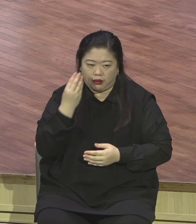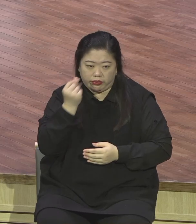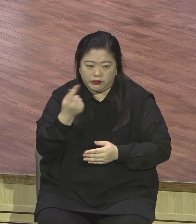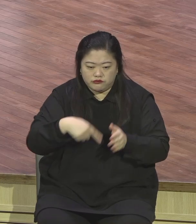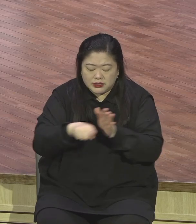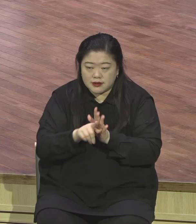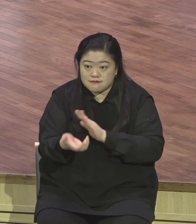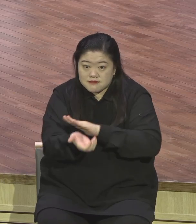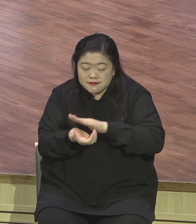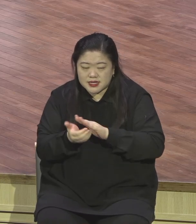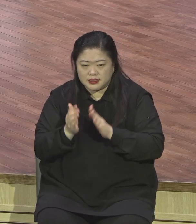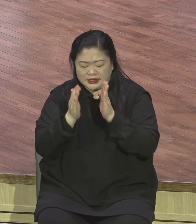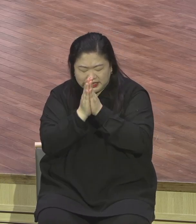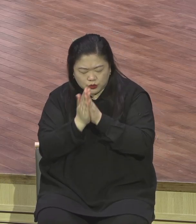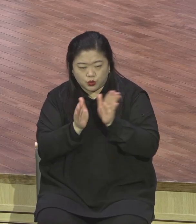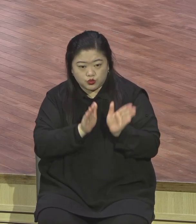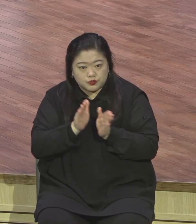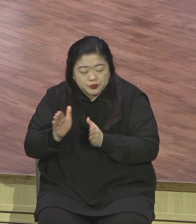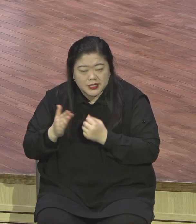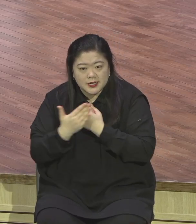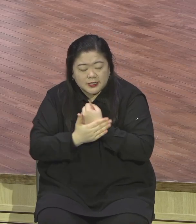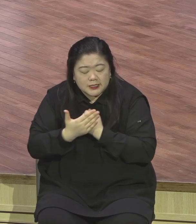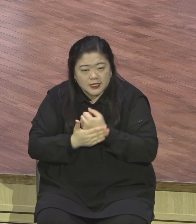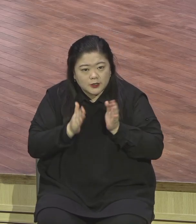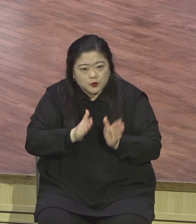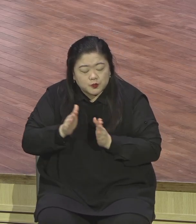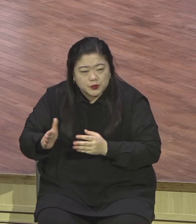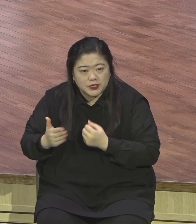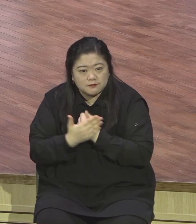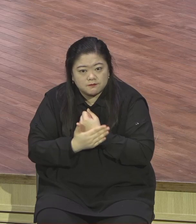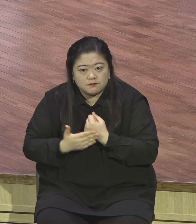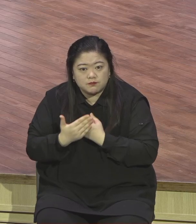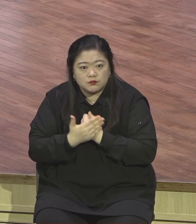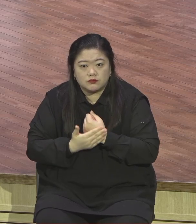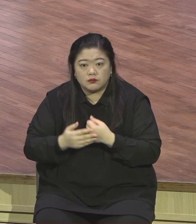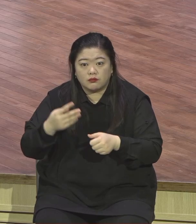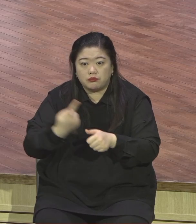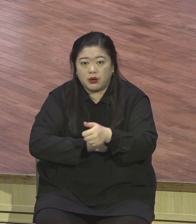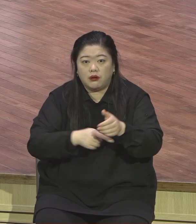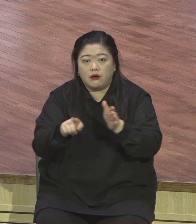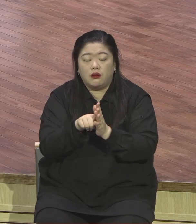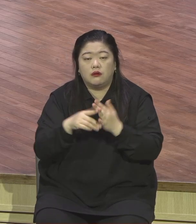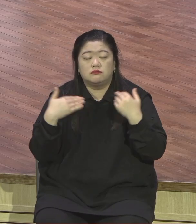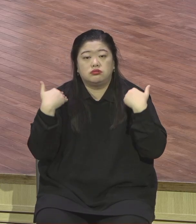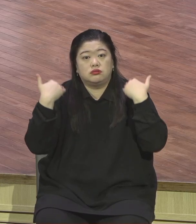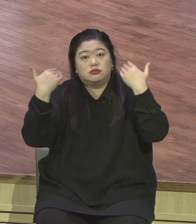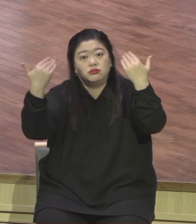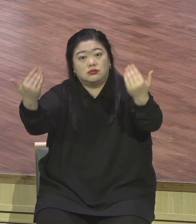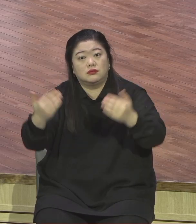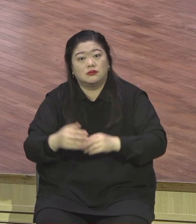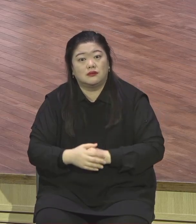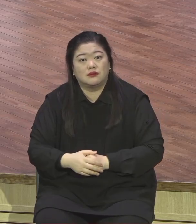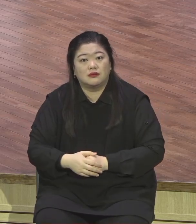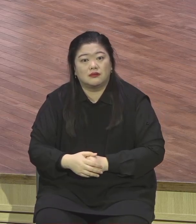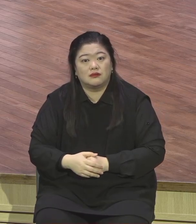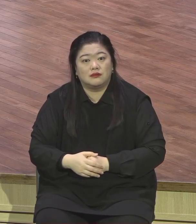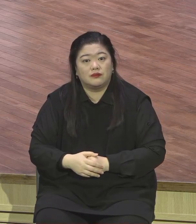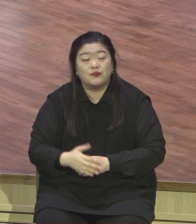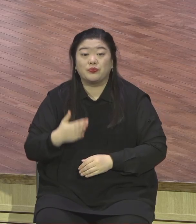또 직봇을 감당하도록 축복해주세요. 제가 늘 말씀드리잖아요. 여러분처럼 교회에서 있는 직봇은 구역장부터 안 해본 직봇이 없다고